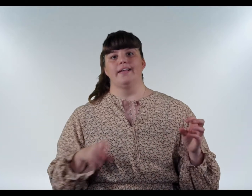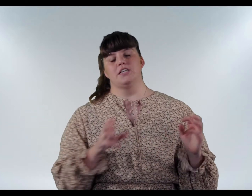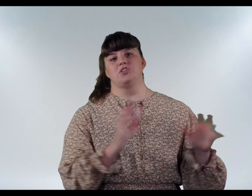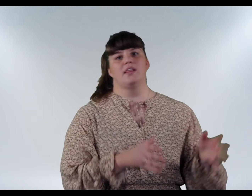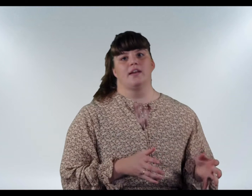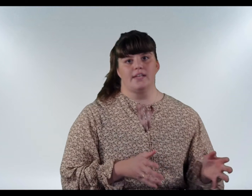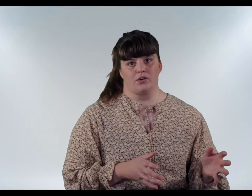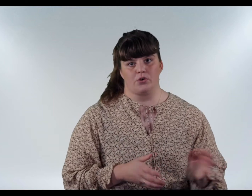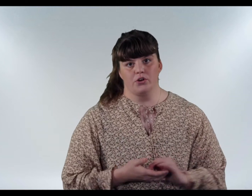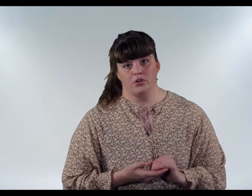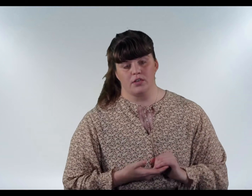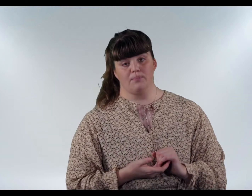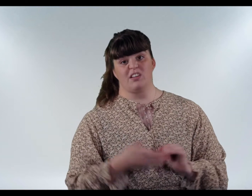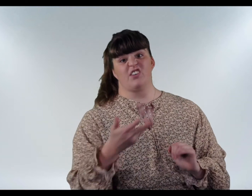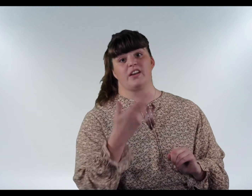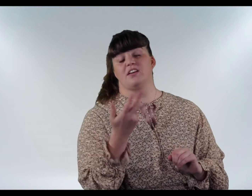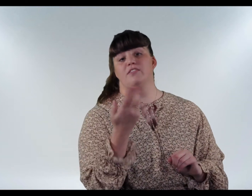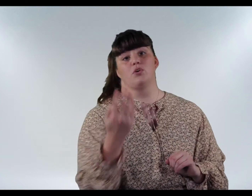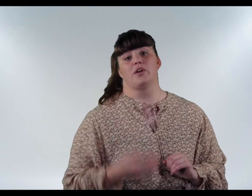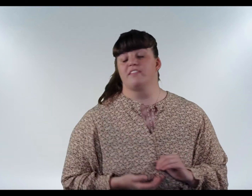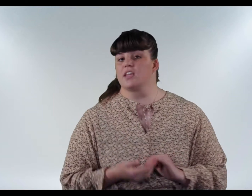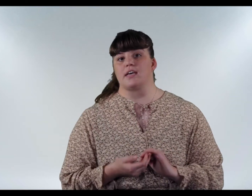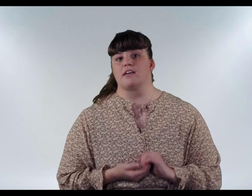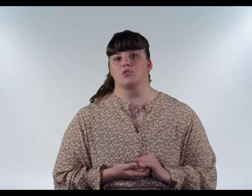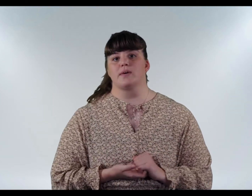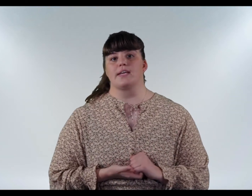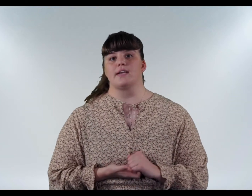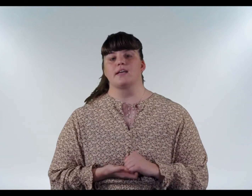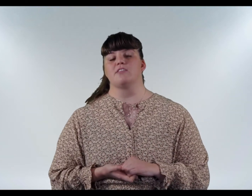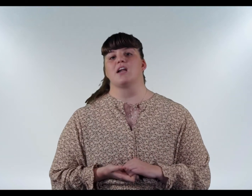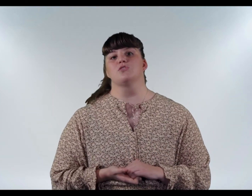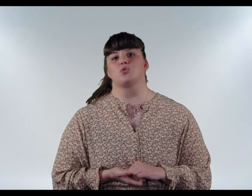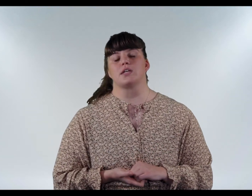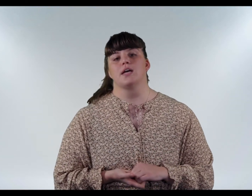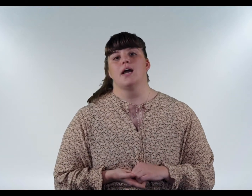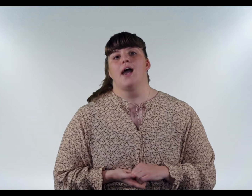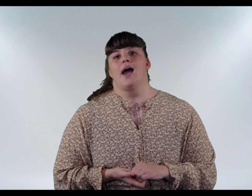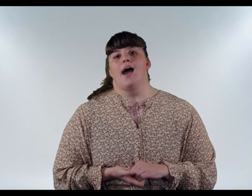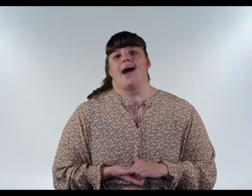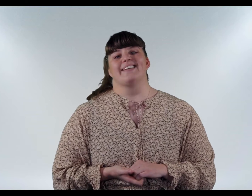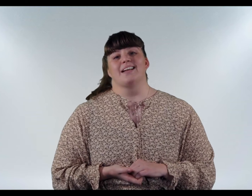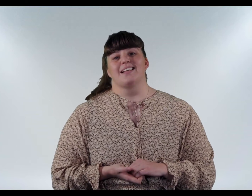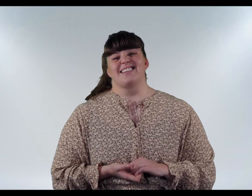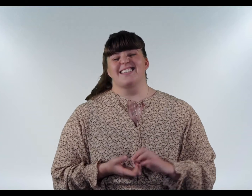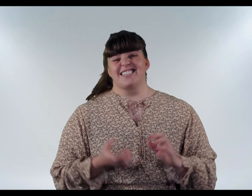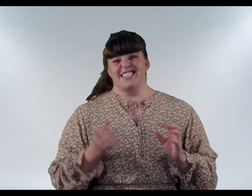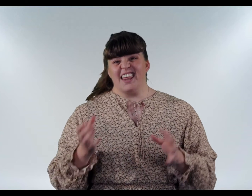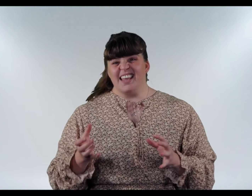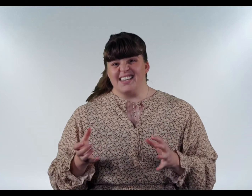stuðja nýjenguru, jafnveld tveir, þrjir, fjóri, ég veit ekki hvað sem margir getur verið alls konar. En það er kannski stuðja nýja að